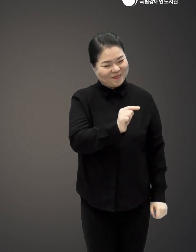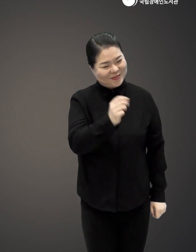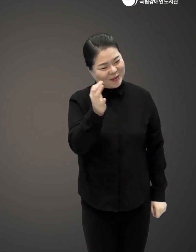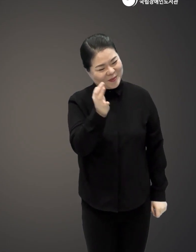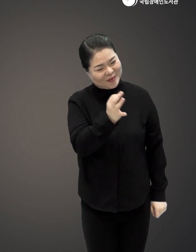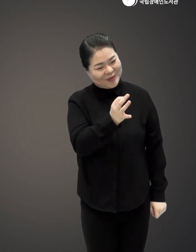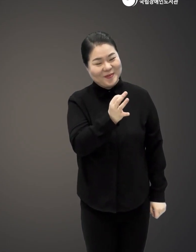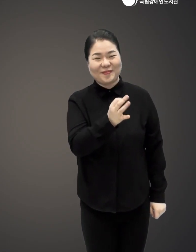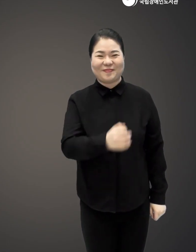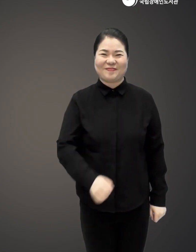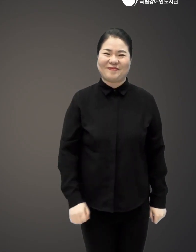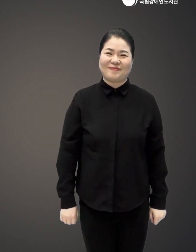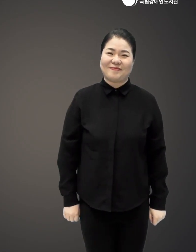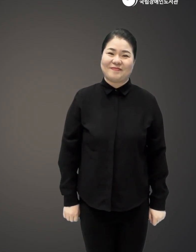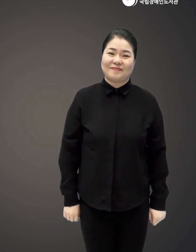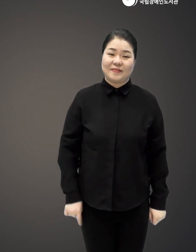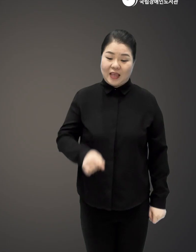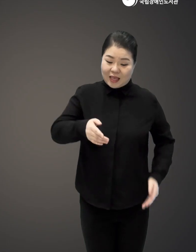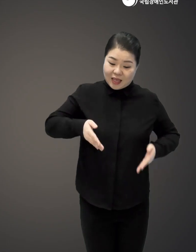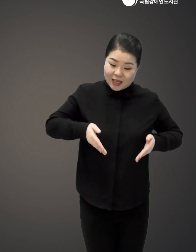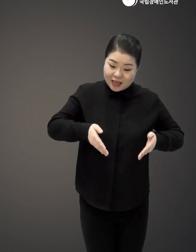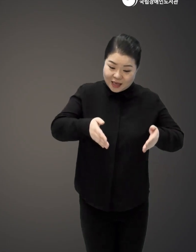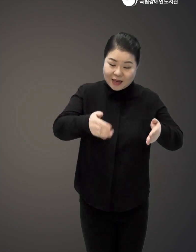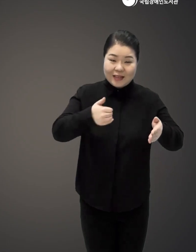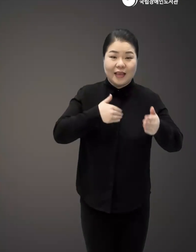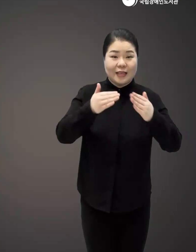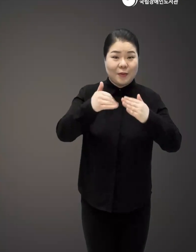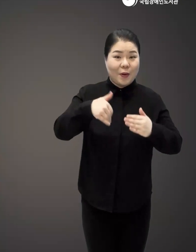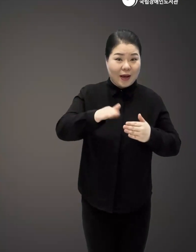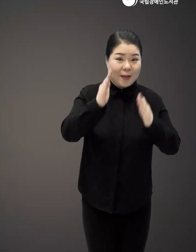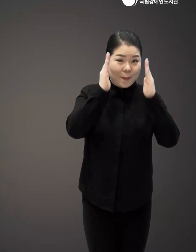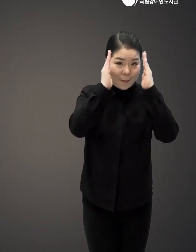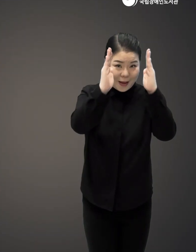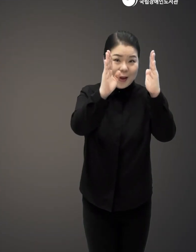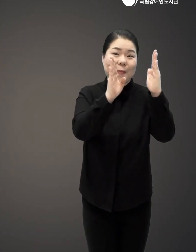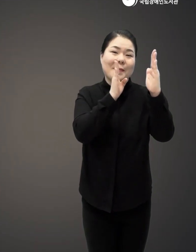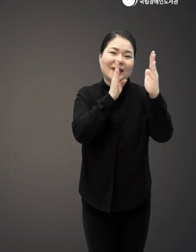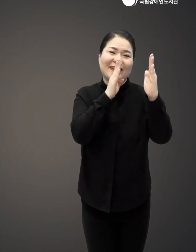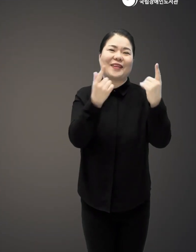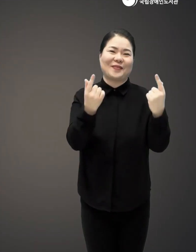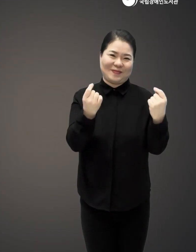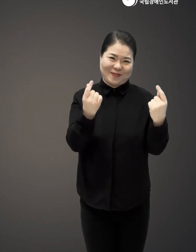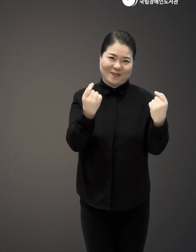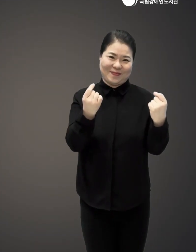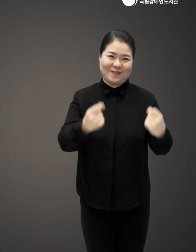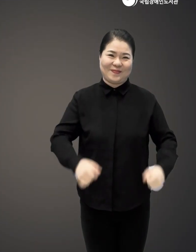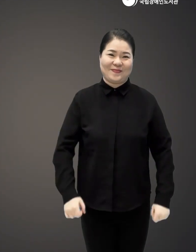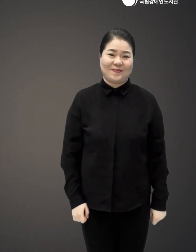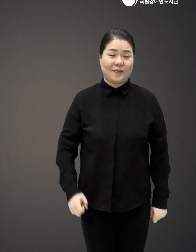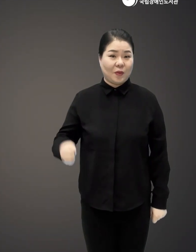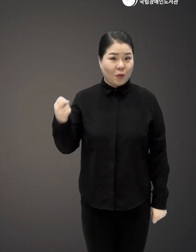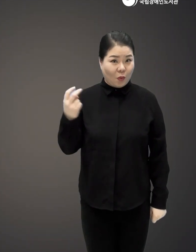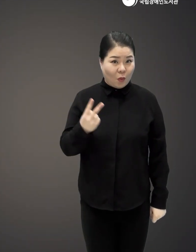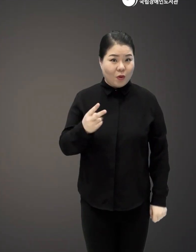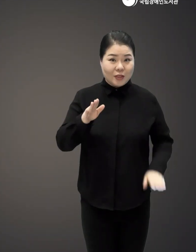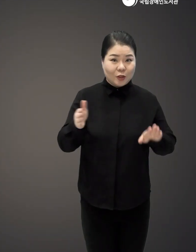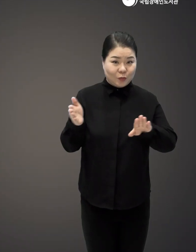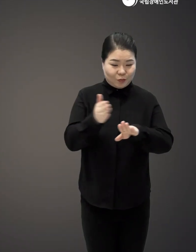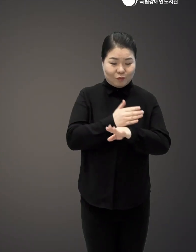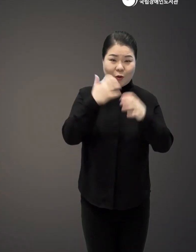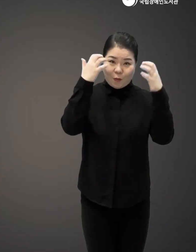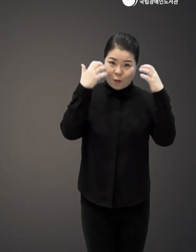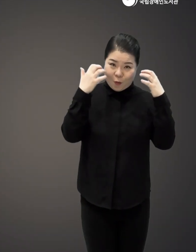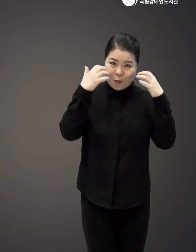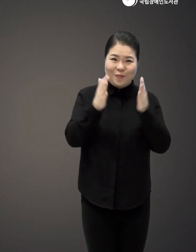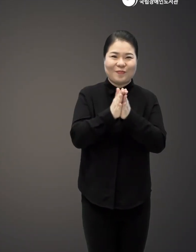이정표처럼 서 있습니다 이 길이 제 집으로 가는 길이 맞는다는 듯이 혹은